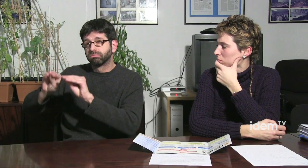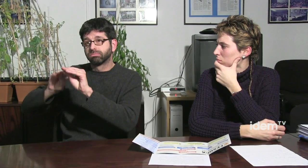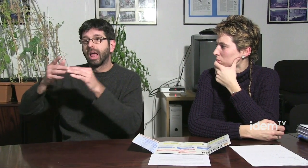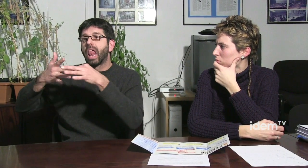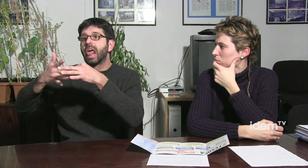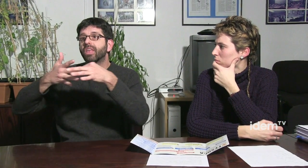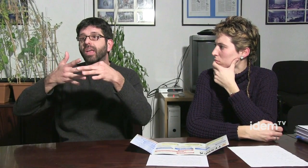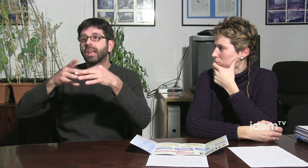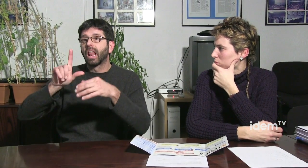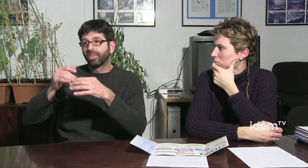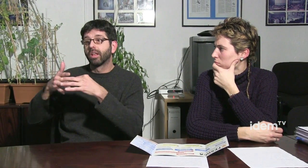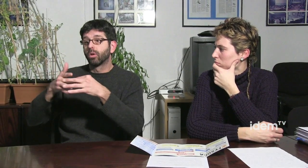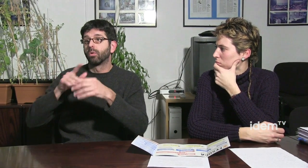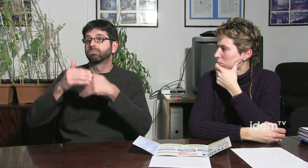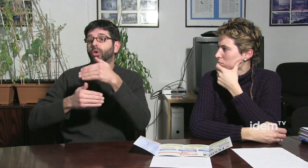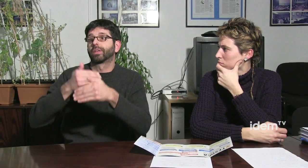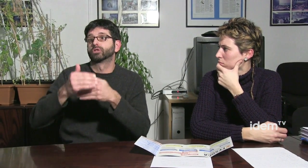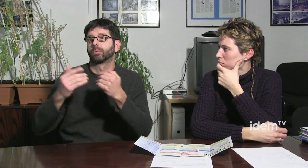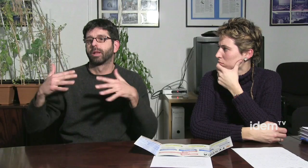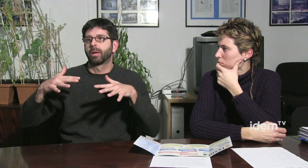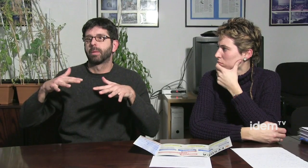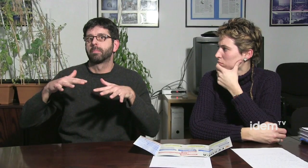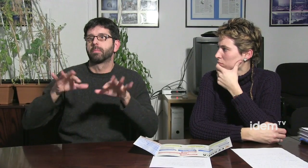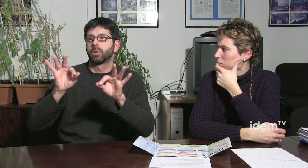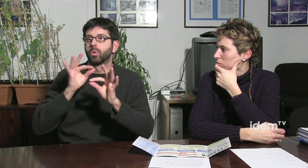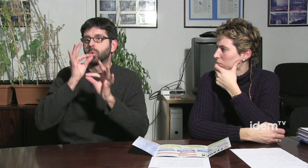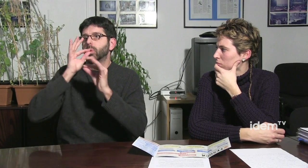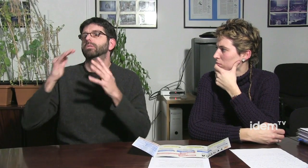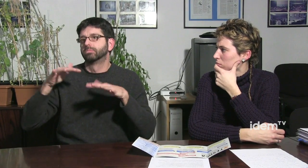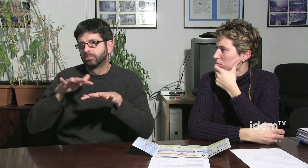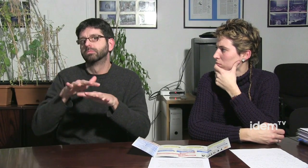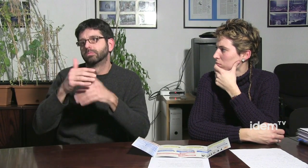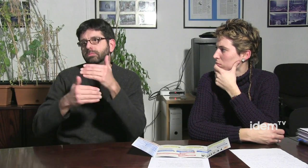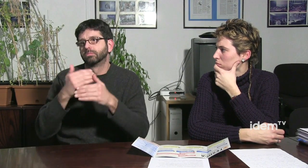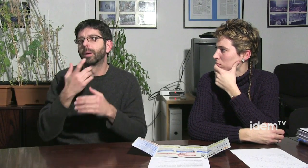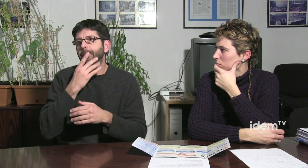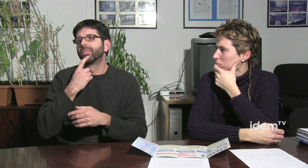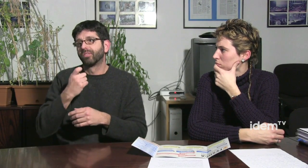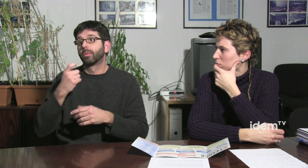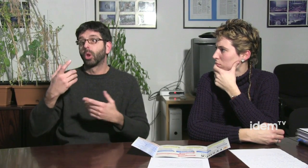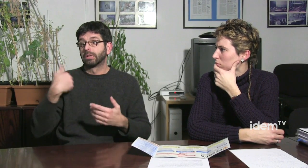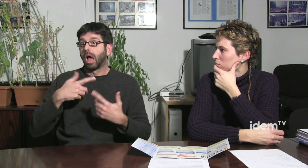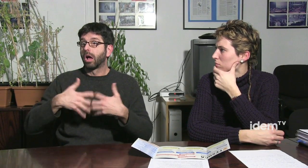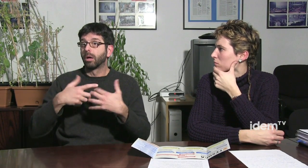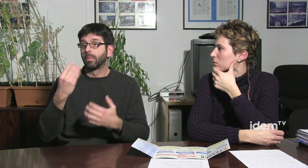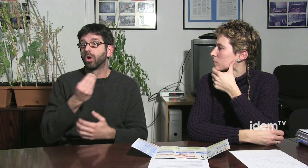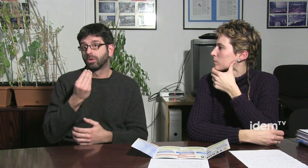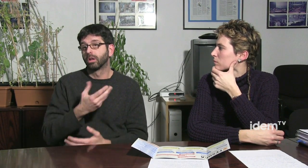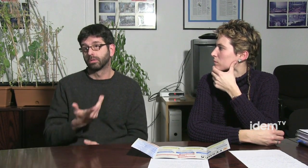Bé, he liderat una mica aquest procés i, a poc a poc, tot i que